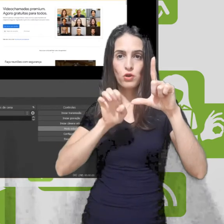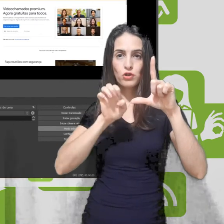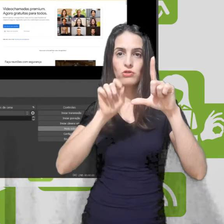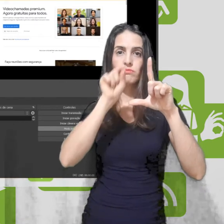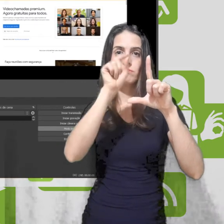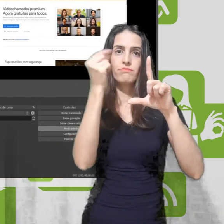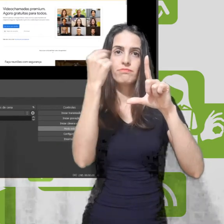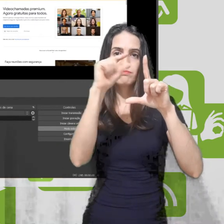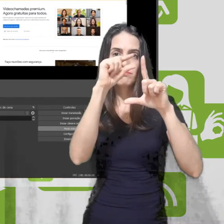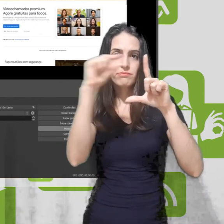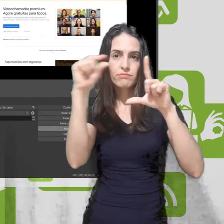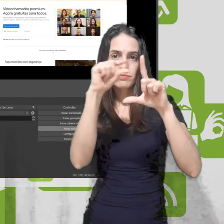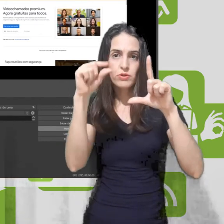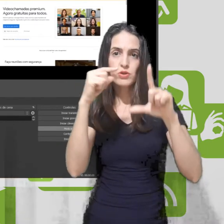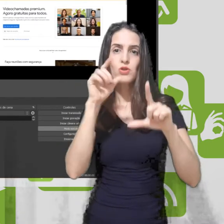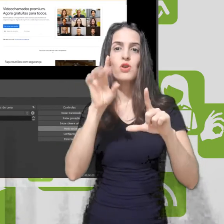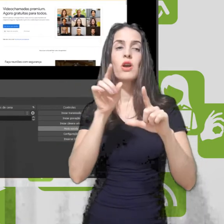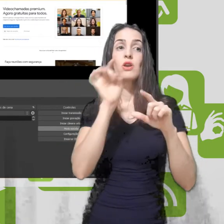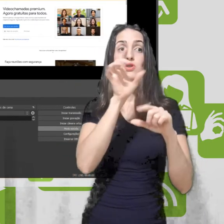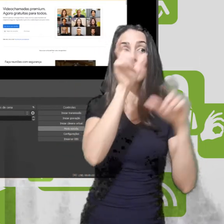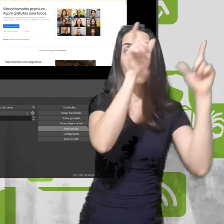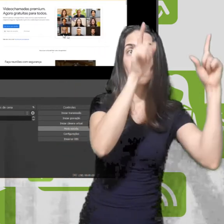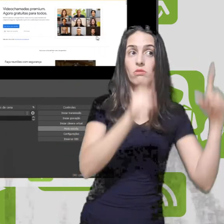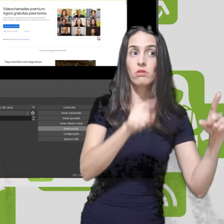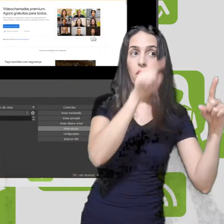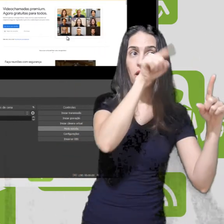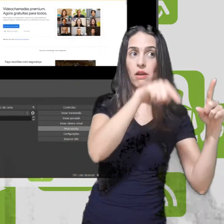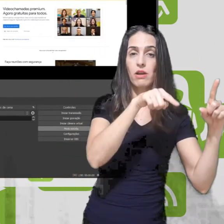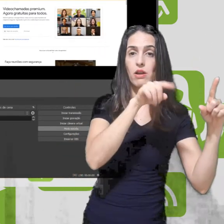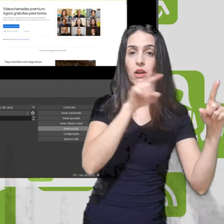aparecendo aqui só na prévia, ela não vai ir para a gravação.